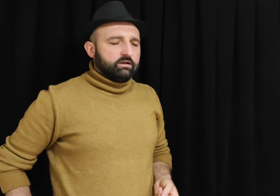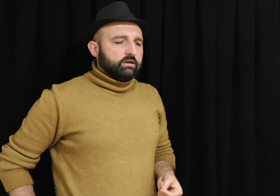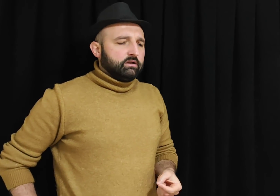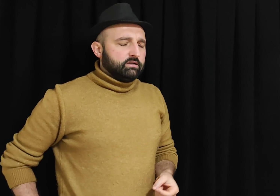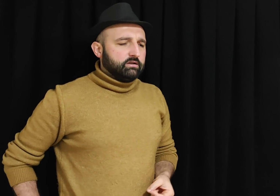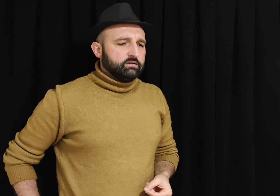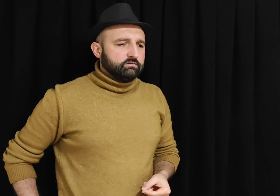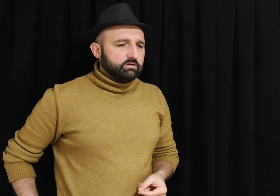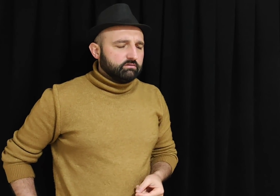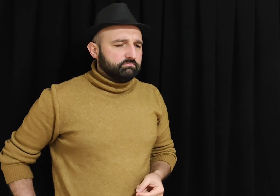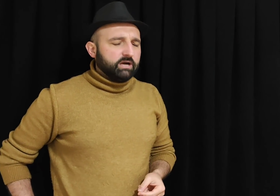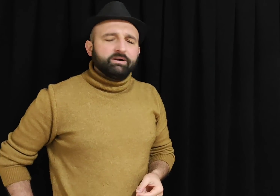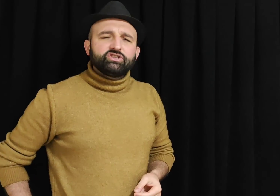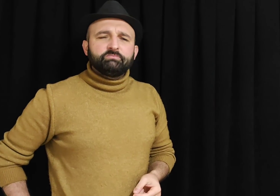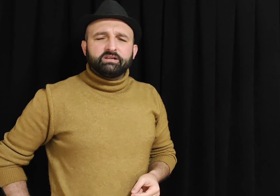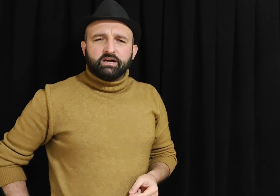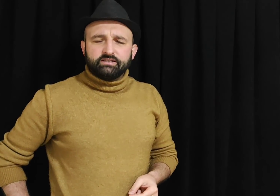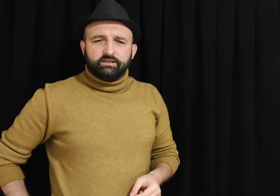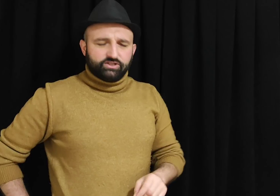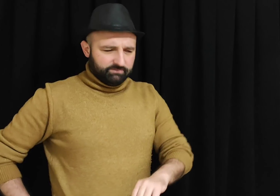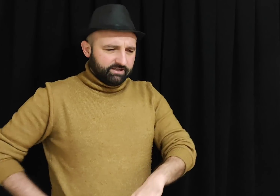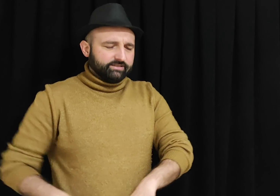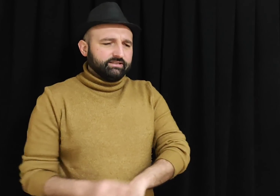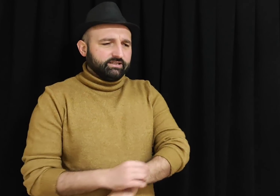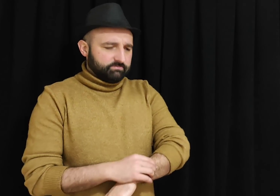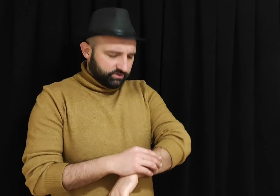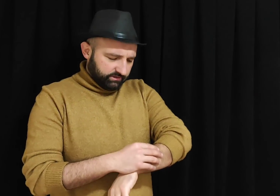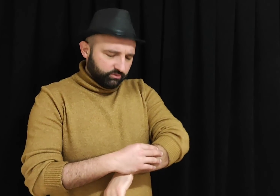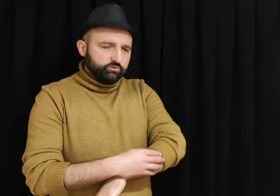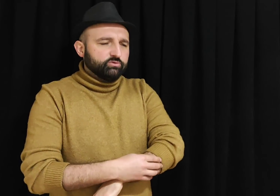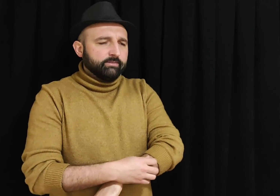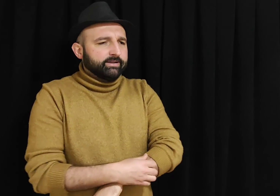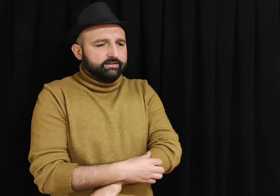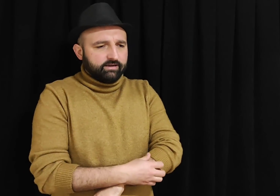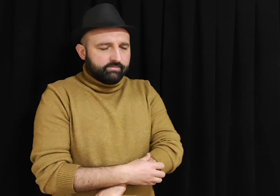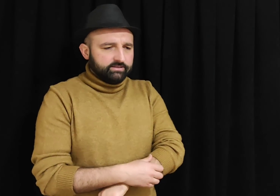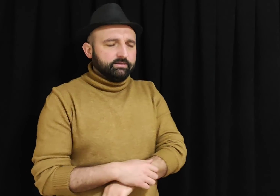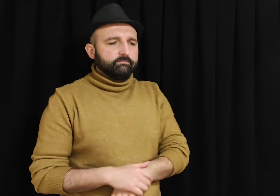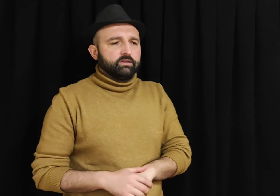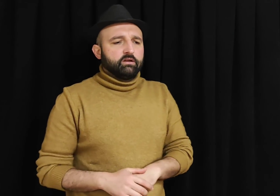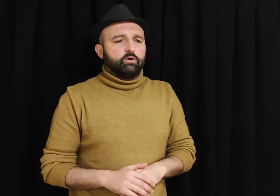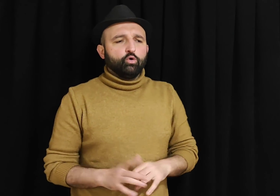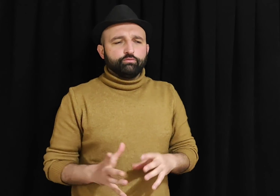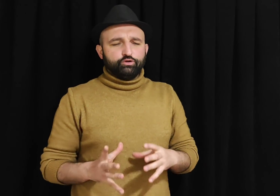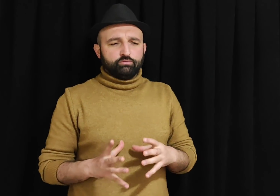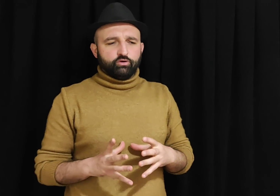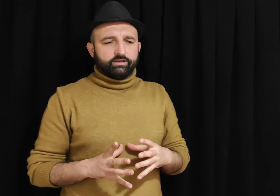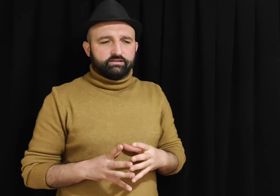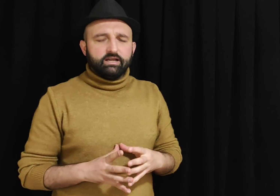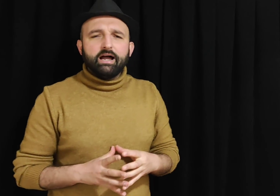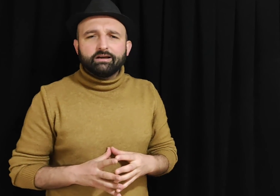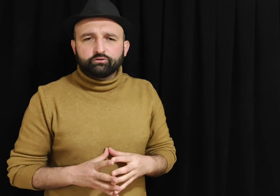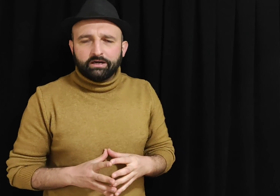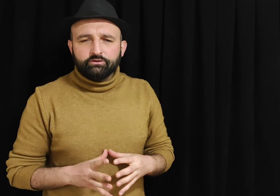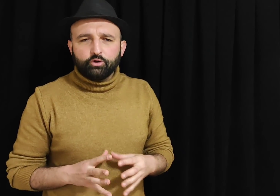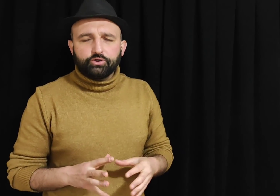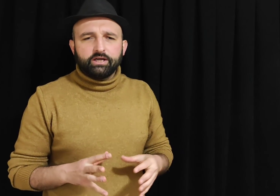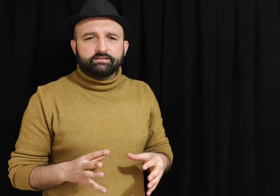yabancı bir gazeteci bir yazı yazmıştı da onu gündeme getiremedik. Okumuştum o yazıyı. Erdoğan köşeye